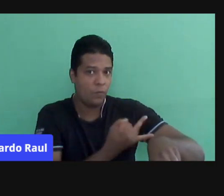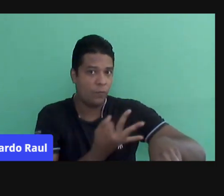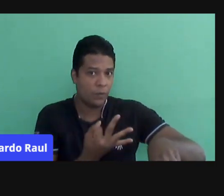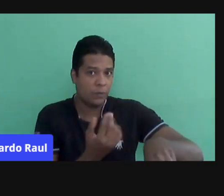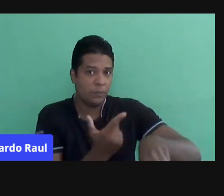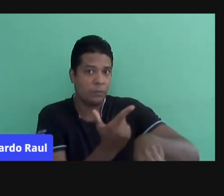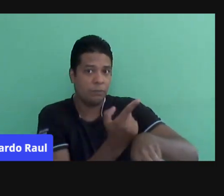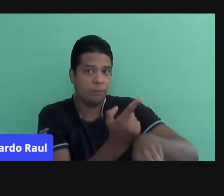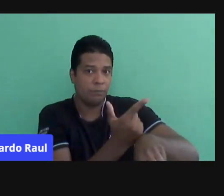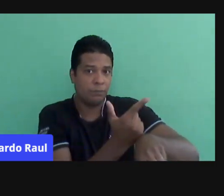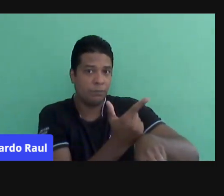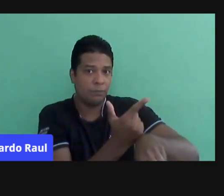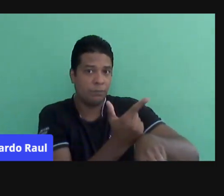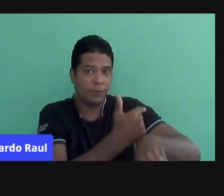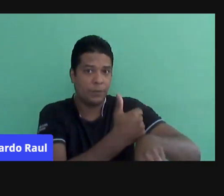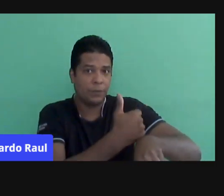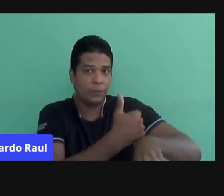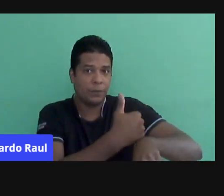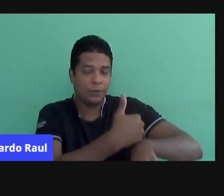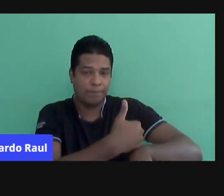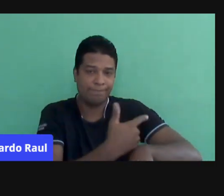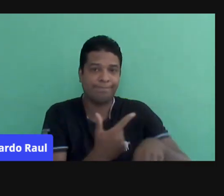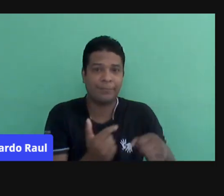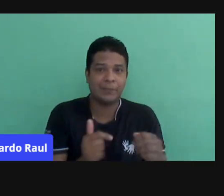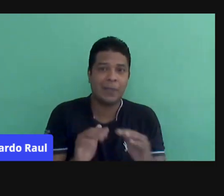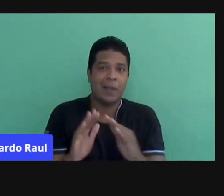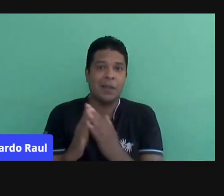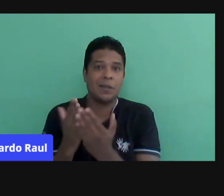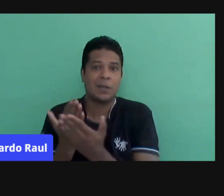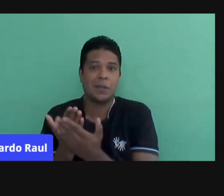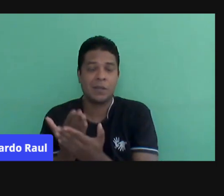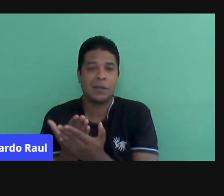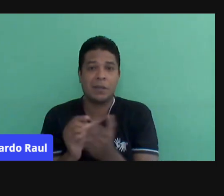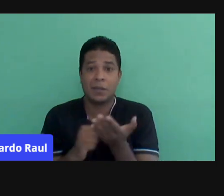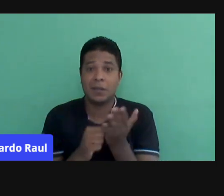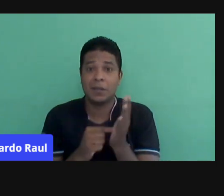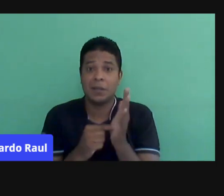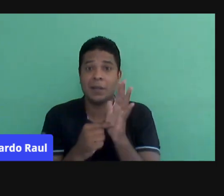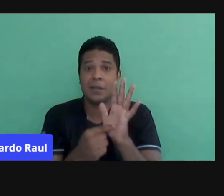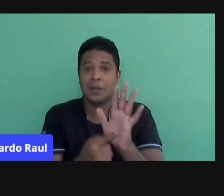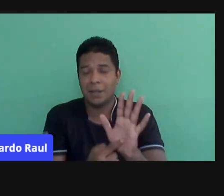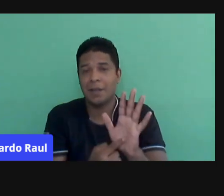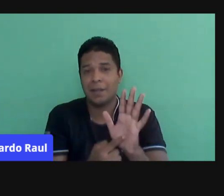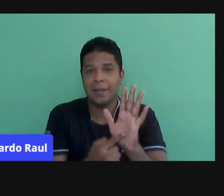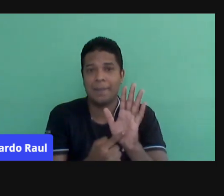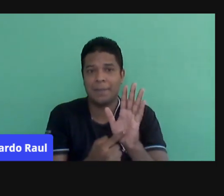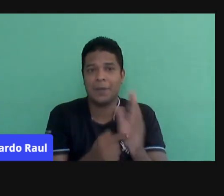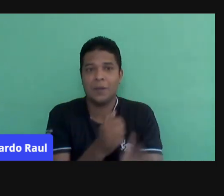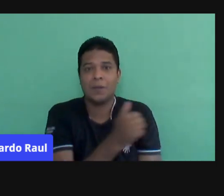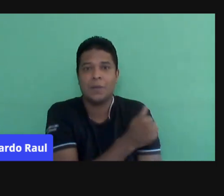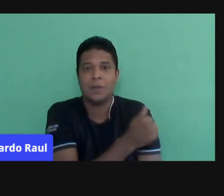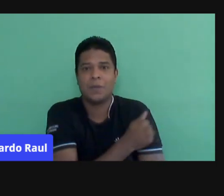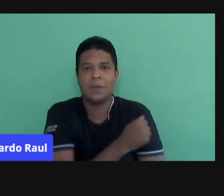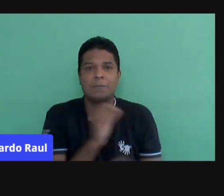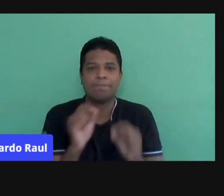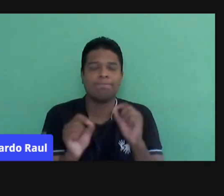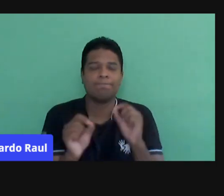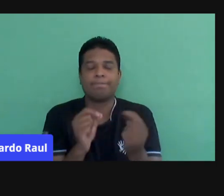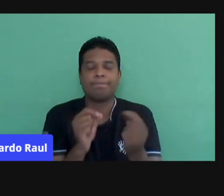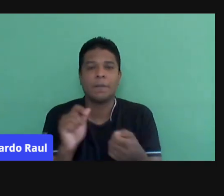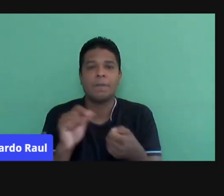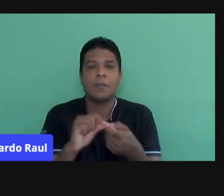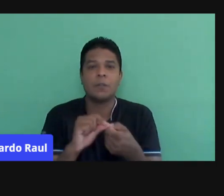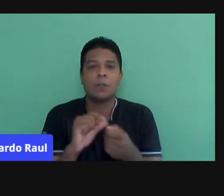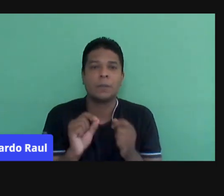ponteiros, né? Que é a escola, muitas vezes, que apresenta esse material para o aluno. Então, o que eu tenho que